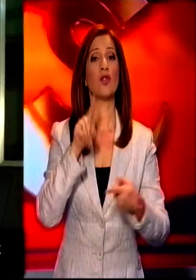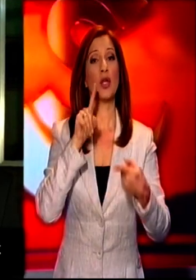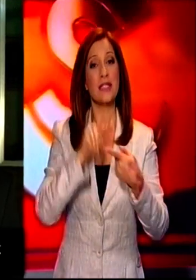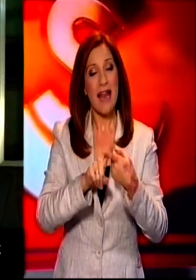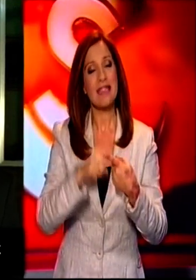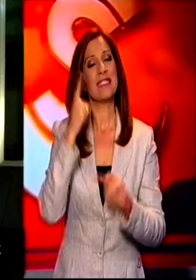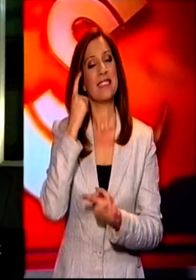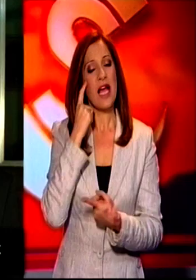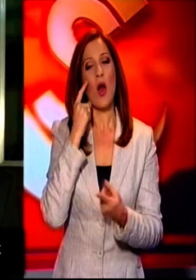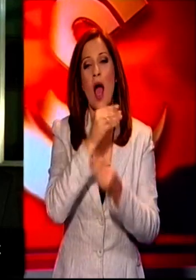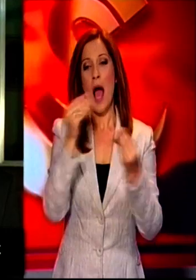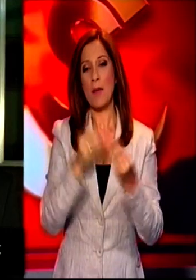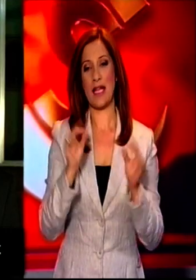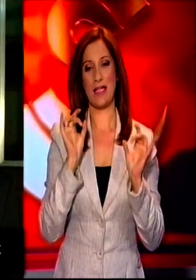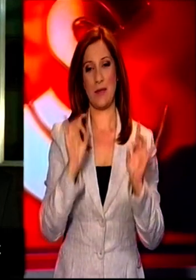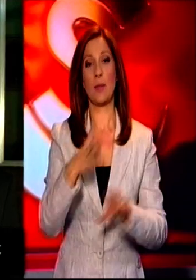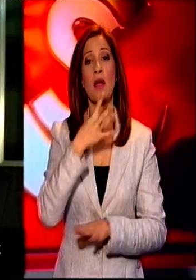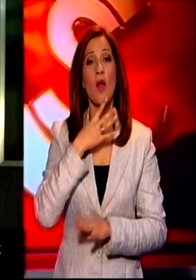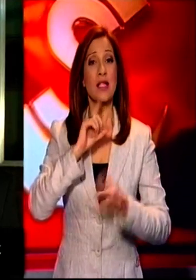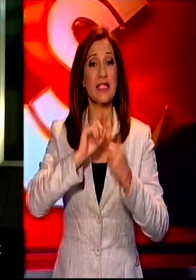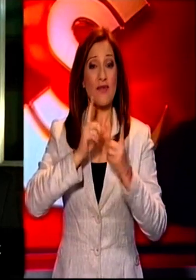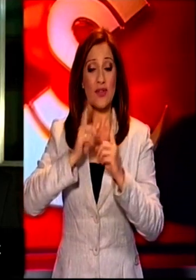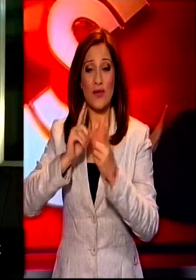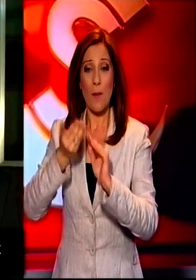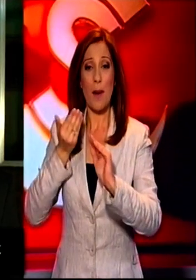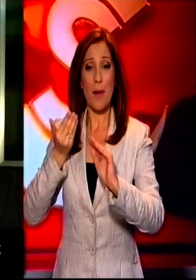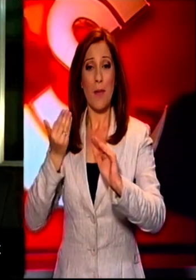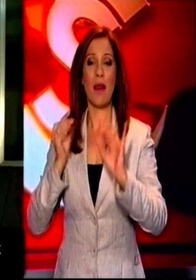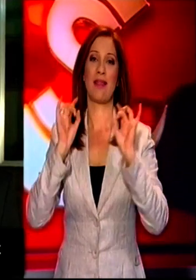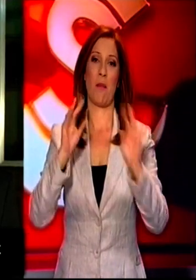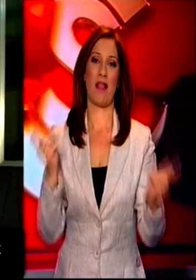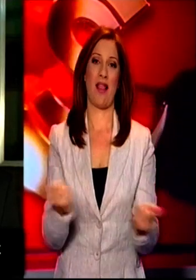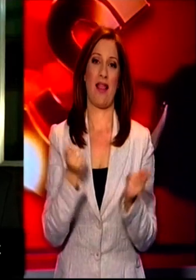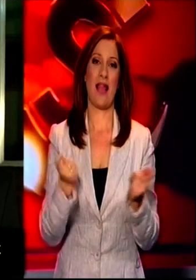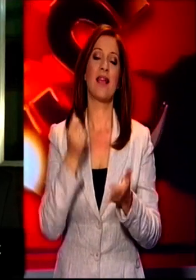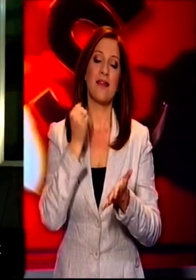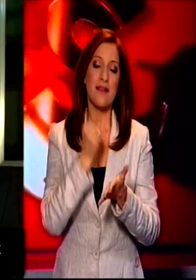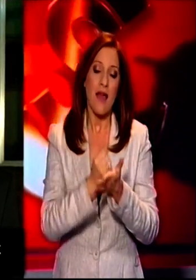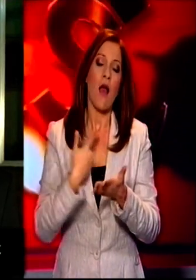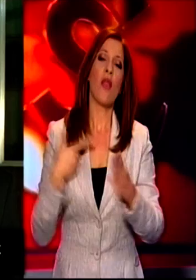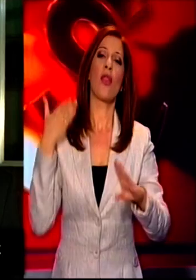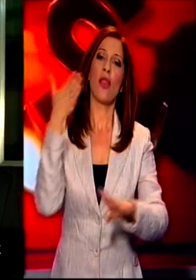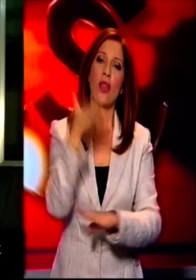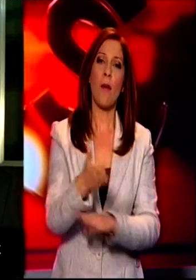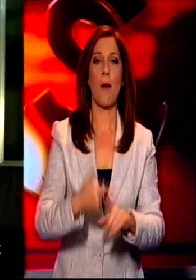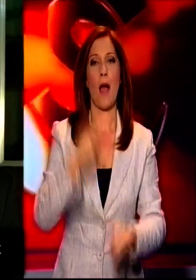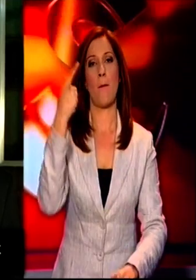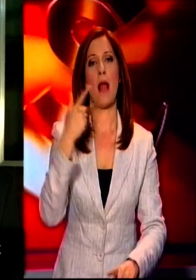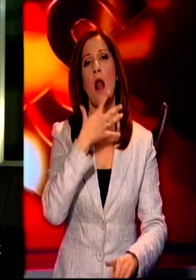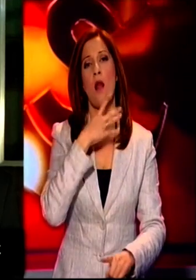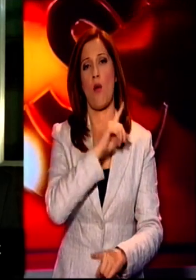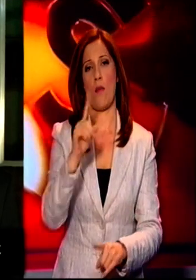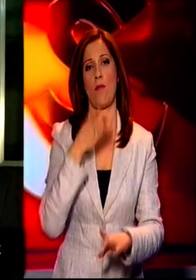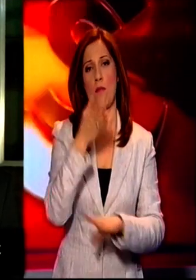άνευ ουσίας, αφού δεν έχουν τηρηθεί τα συμφωνηθέντα της προηγούμενης συνάντησης και δεν έχει γίνει παραμικρή πρόοδος λόγω της τουρκικής